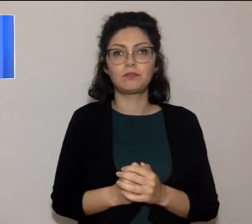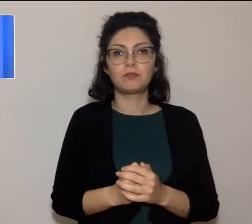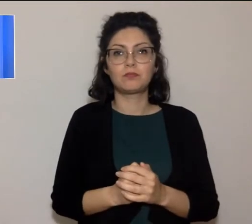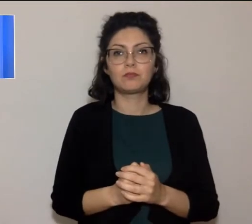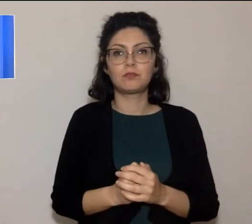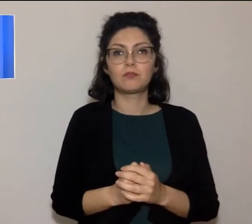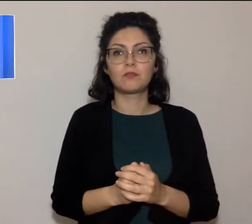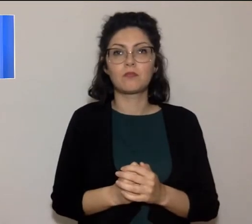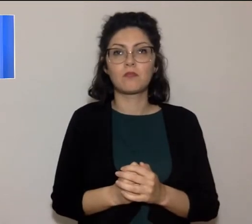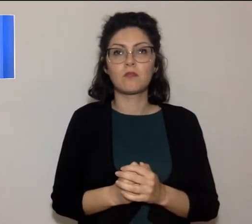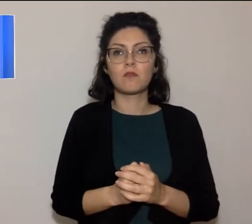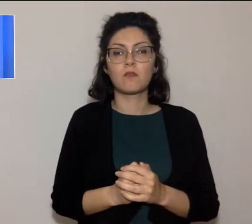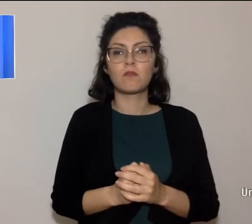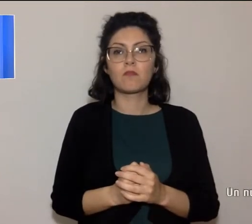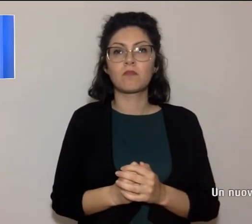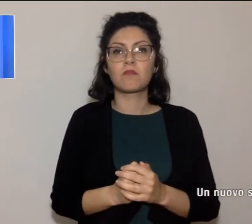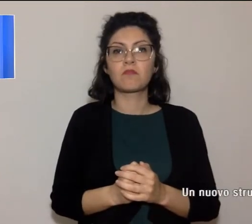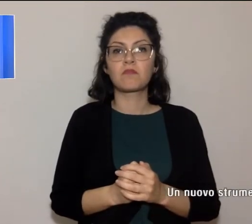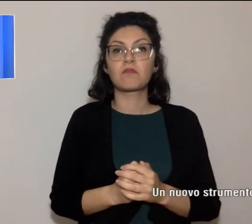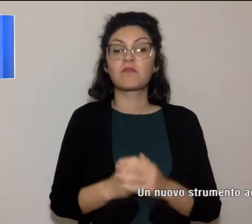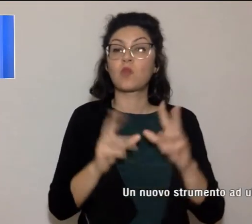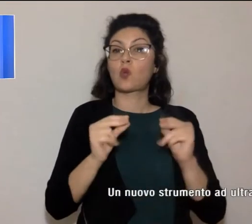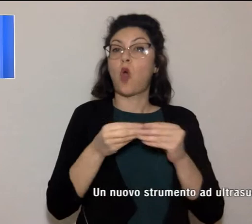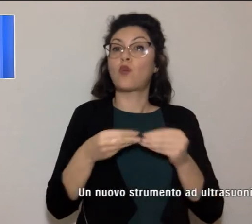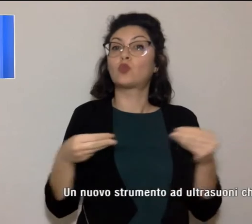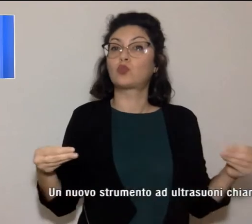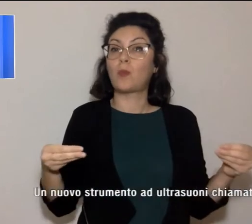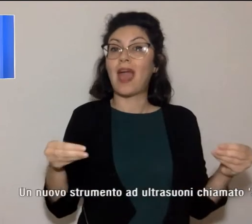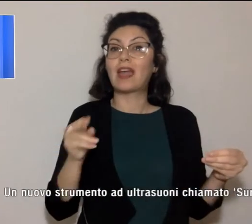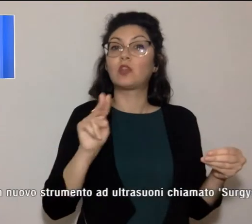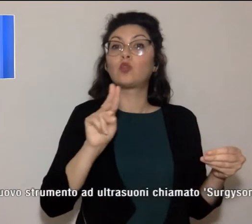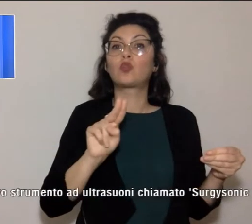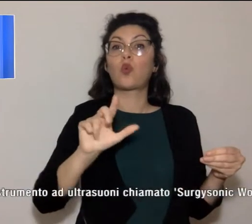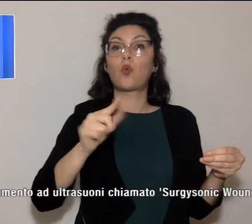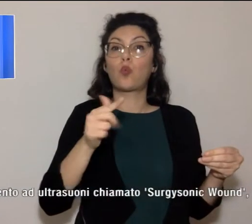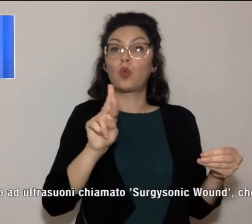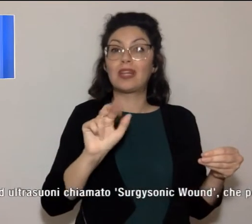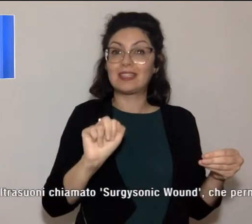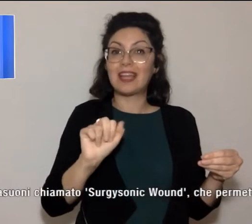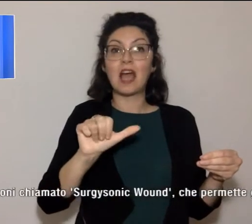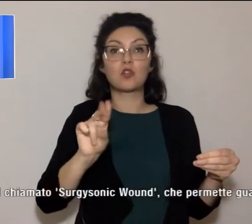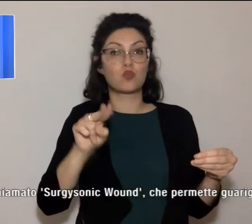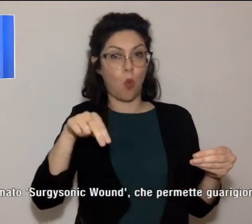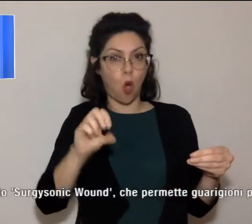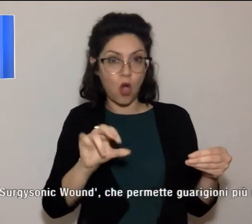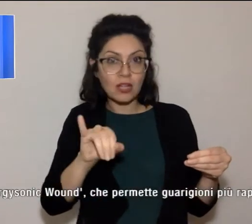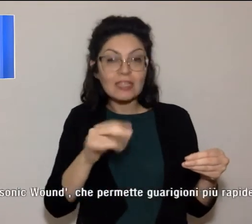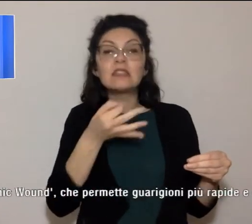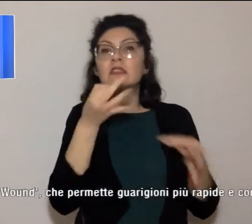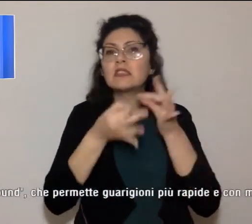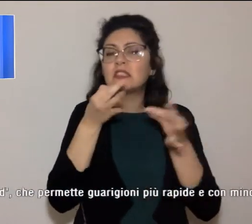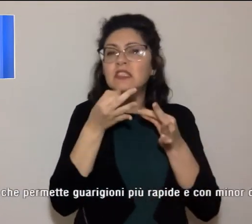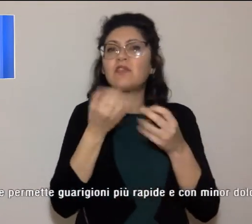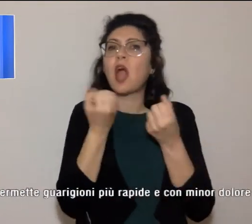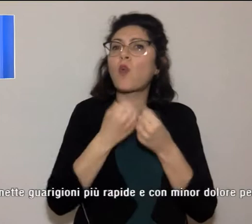Un nuovo strumento ad ultrasuoni permetterà guarigioni più rapide e con minor